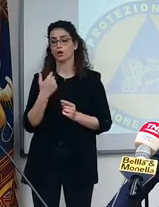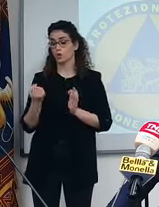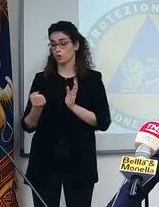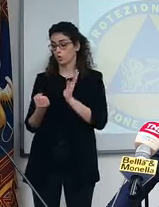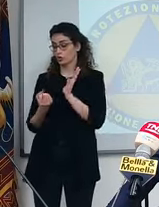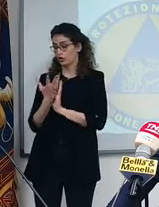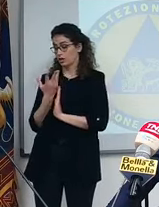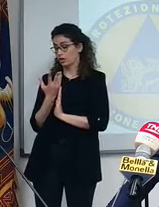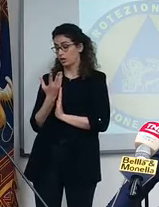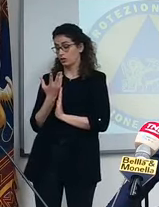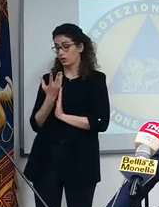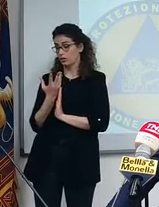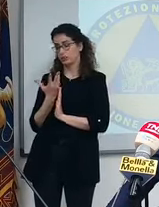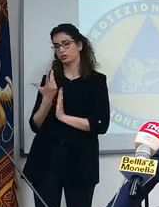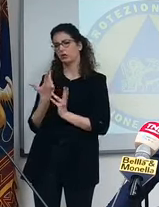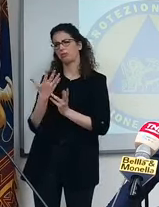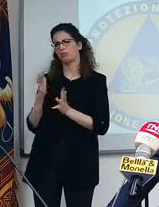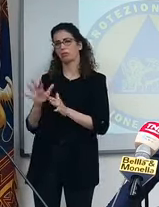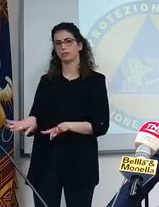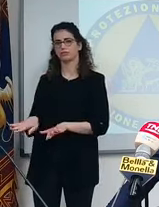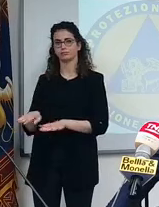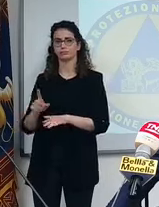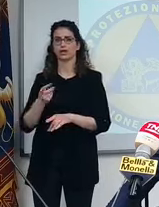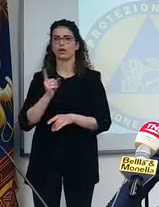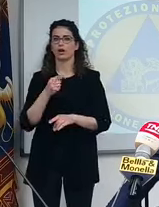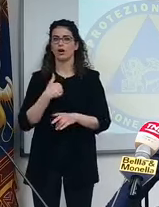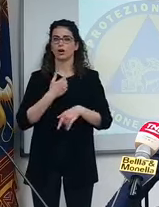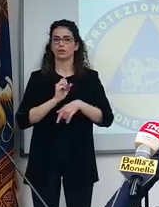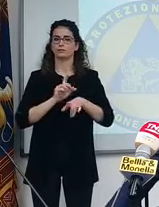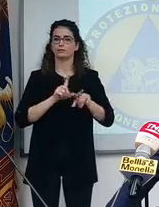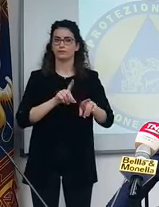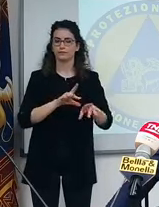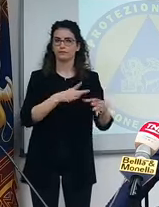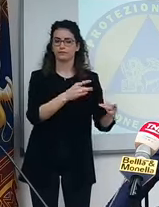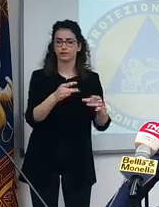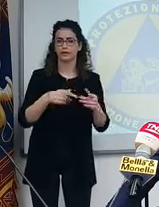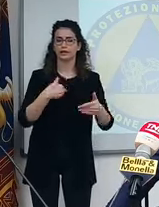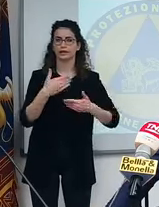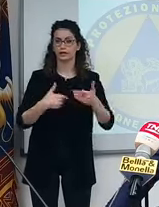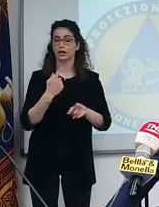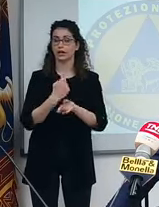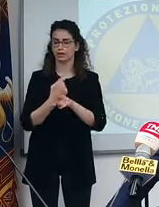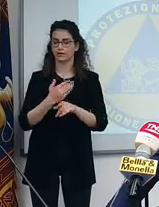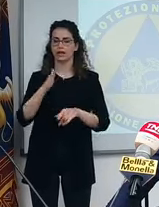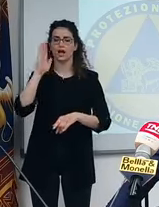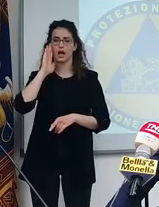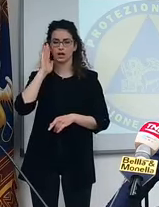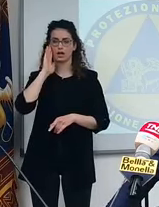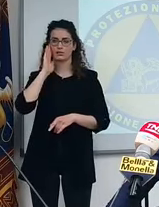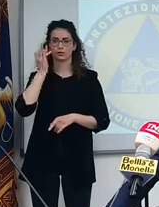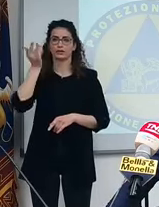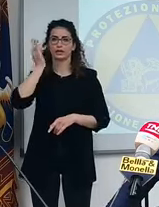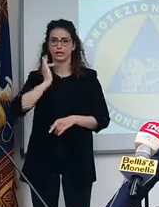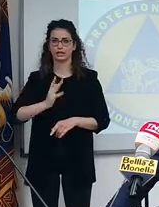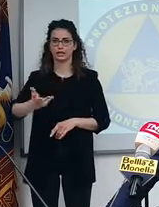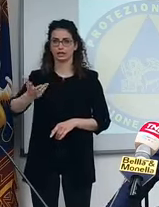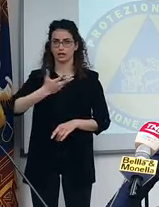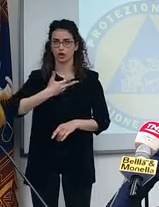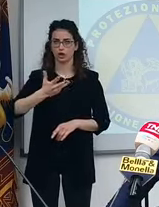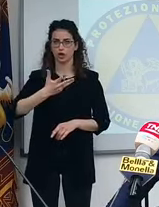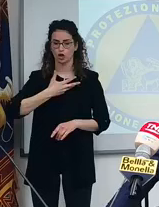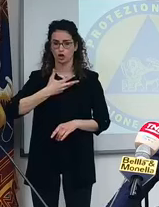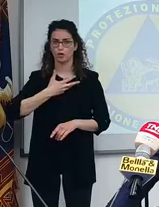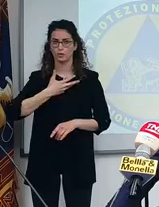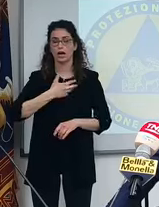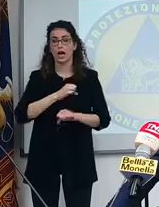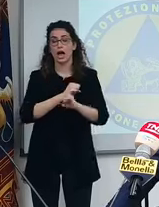accaduto. Noi abbiamo un'infezione che è ancora in corso. Dobbiamo stare molto attenti perché il livello di rischio c'è, però penso